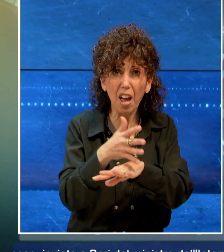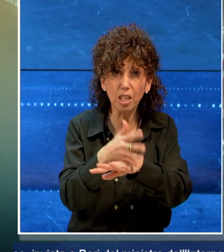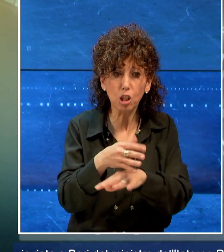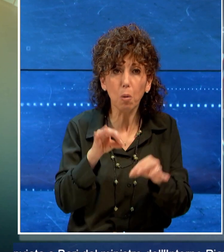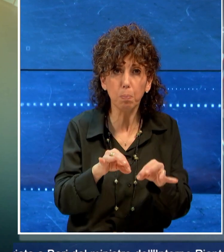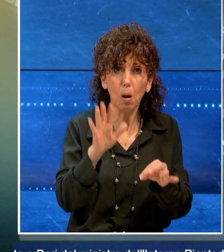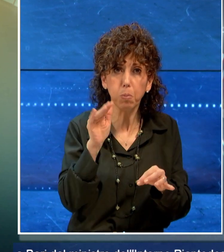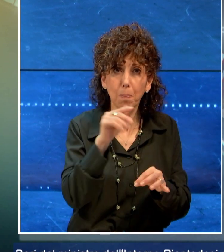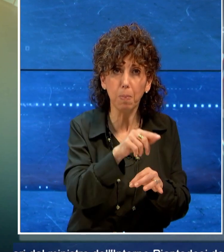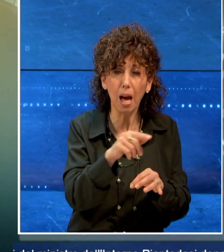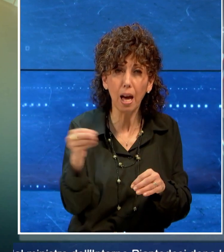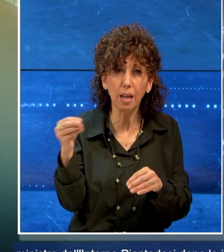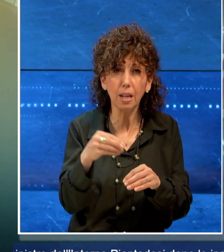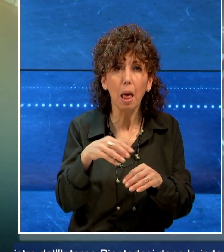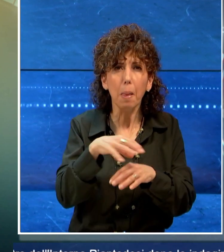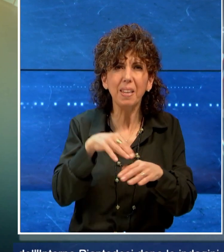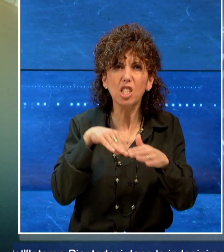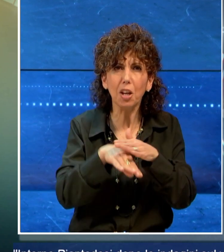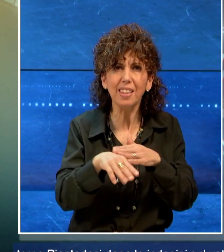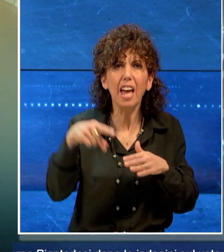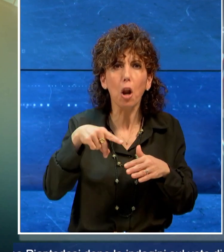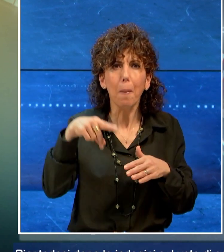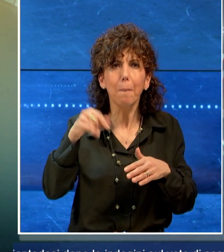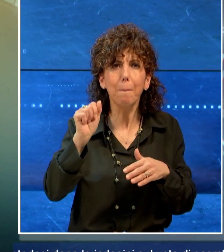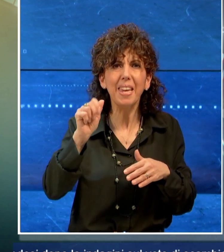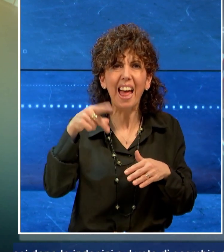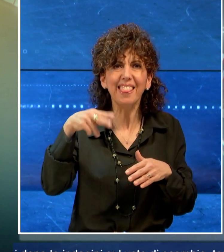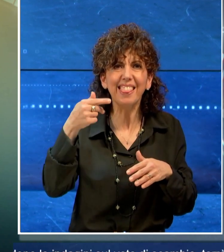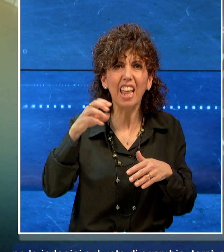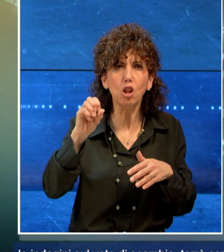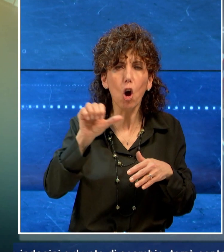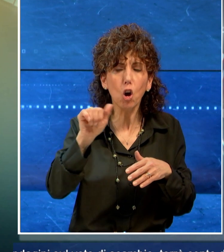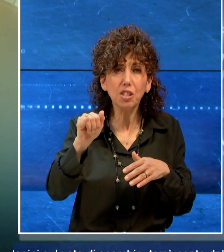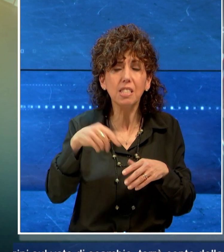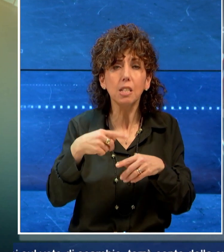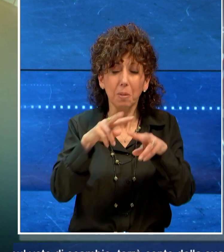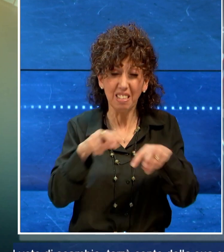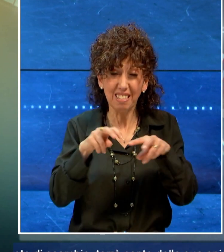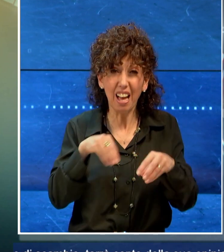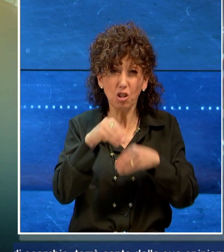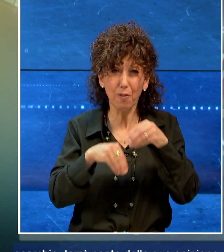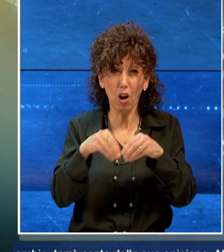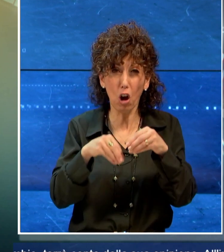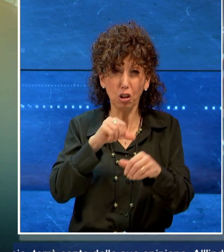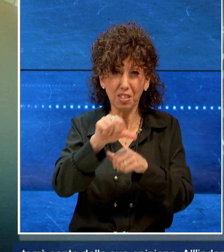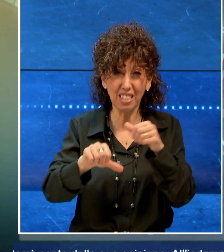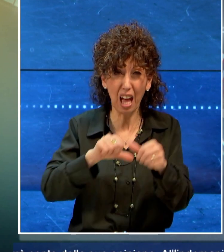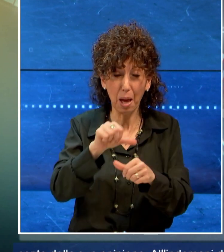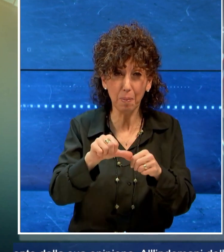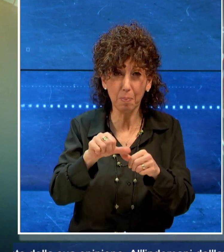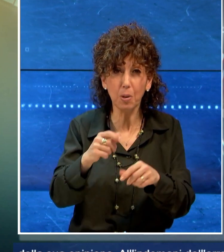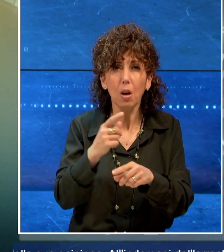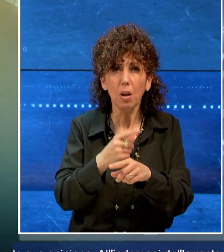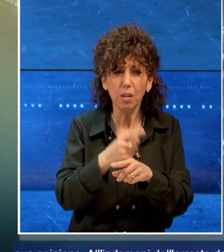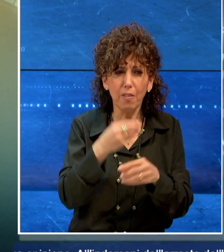Ministro dell'Interno Piantedosi dopo le indagini sul voto di scambio terrà conto